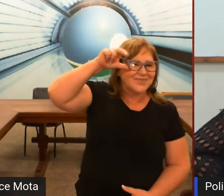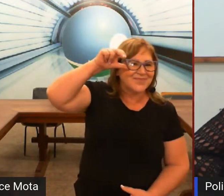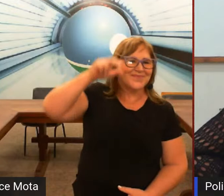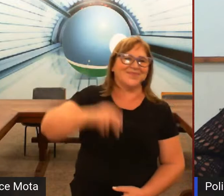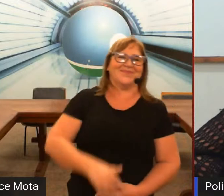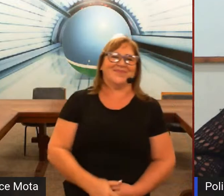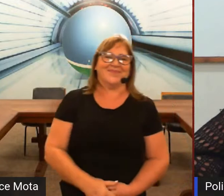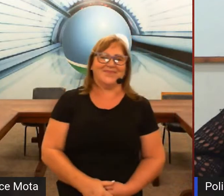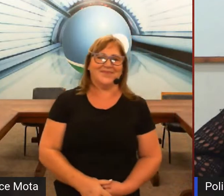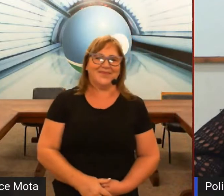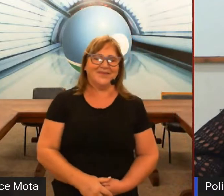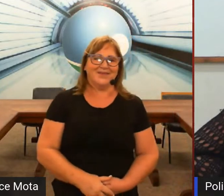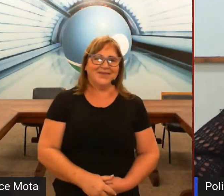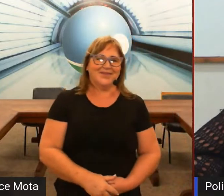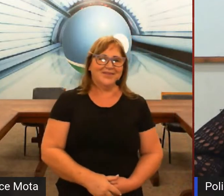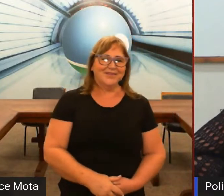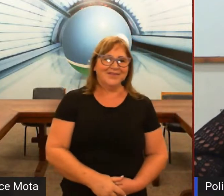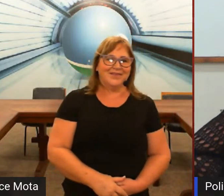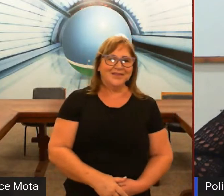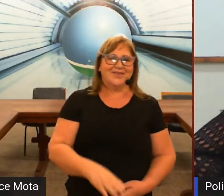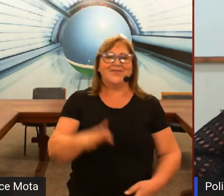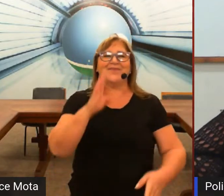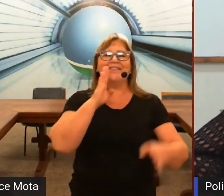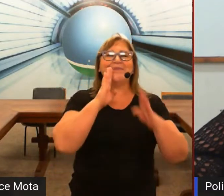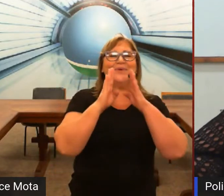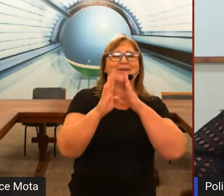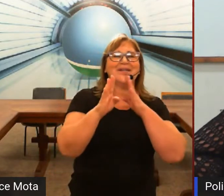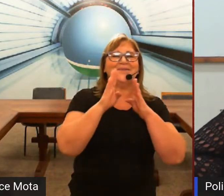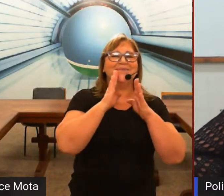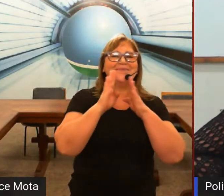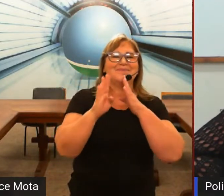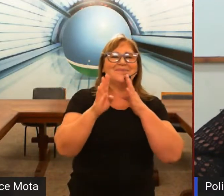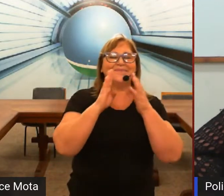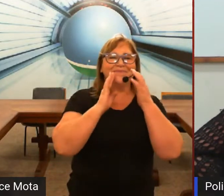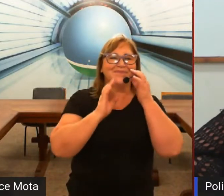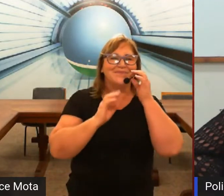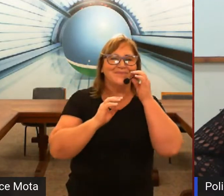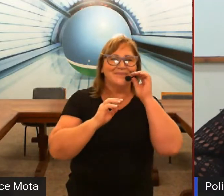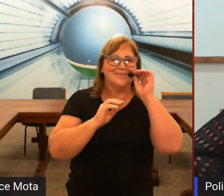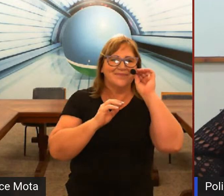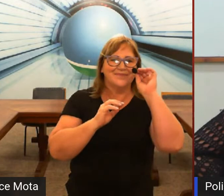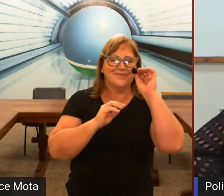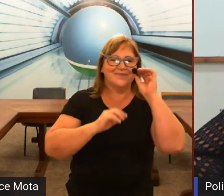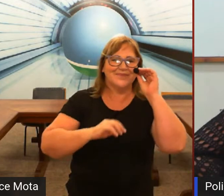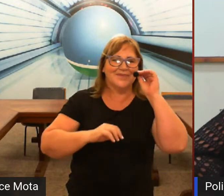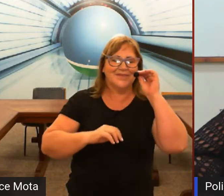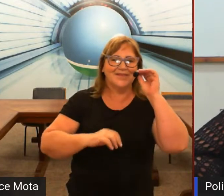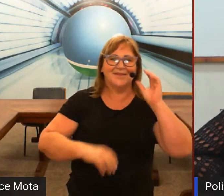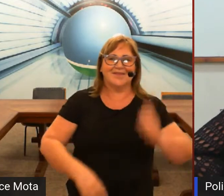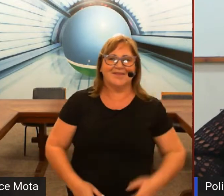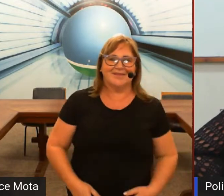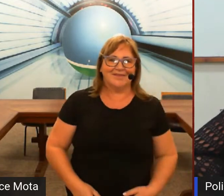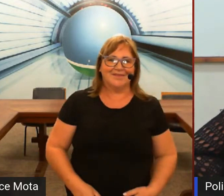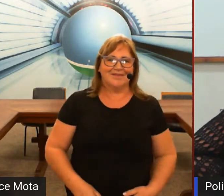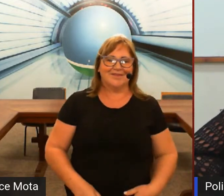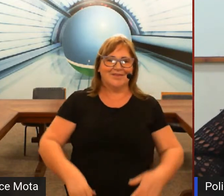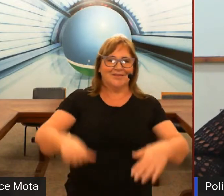o nosso Facebook Facebook e se ainda não é inscrito no nosso canal do YouTube aqui no